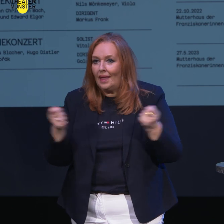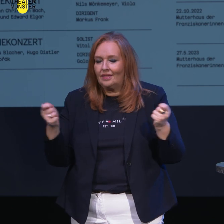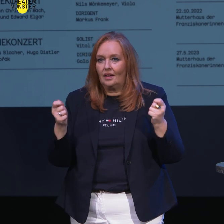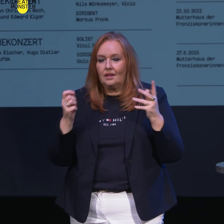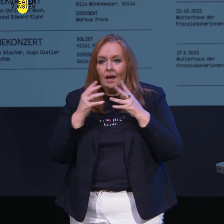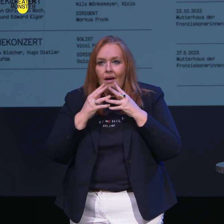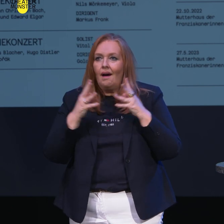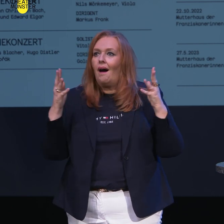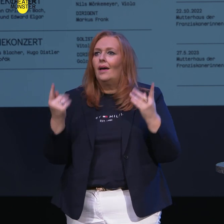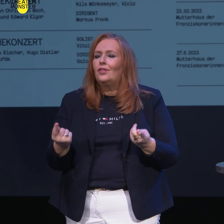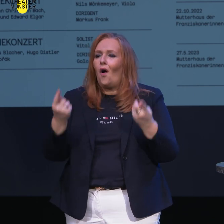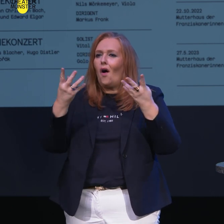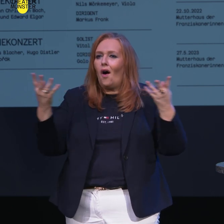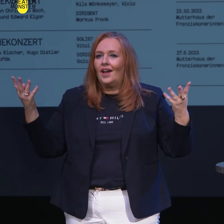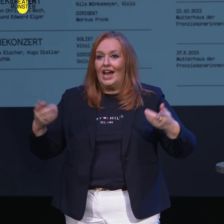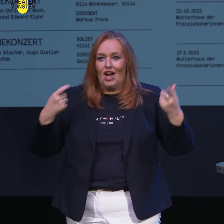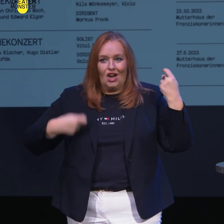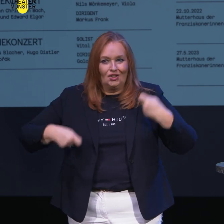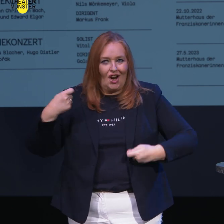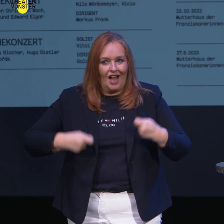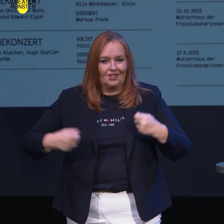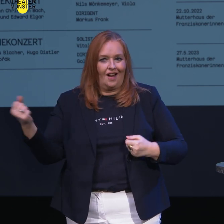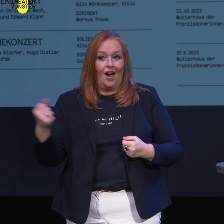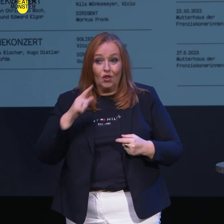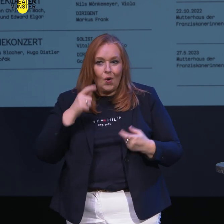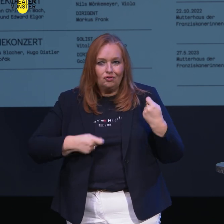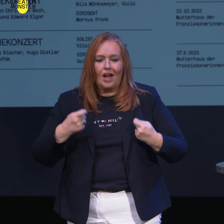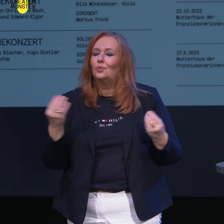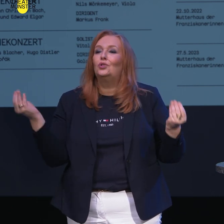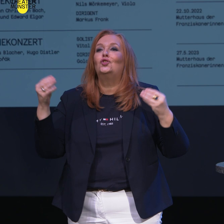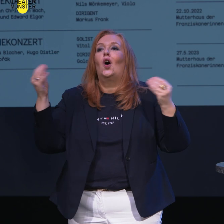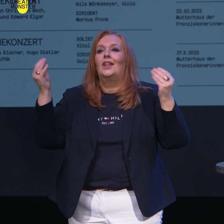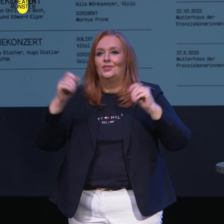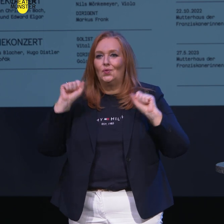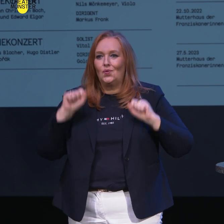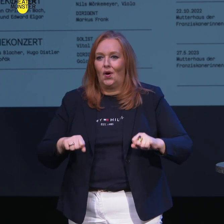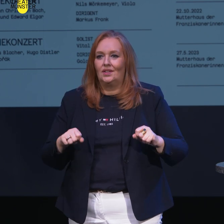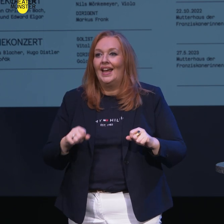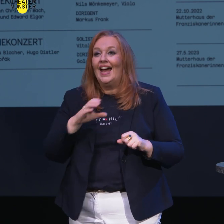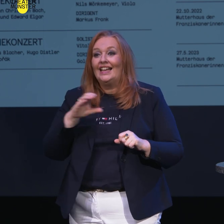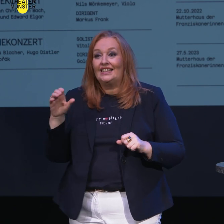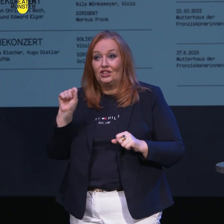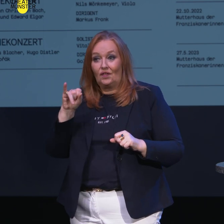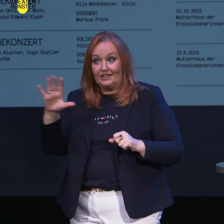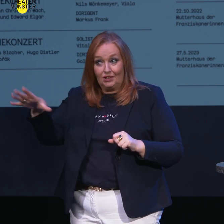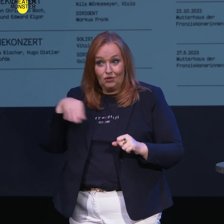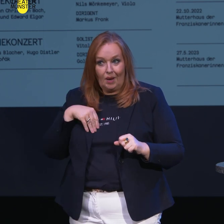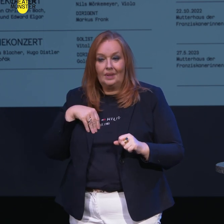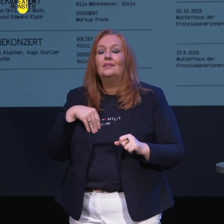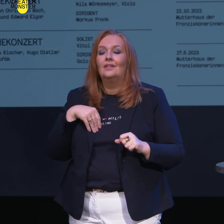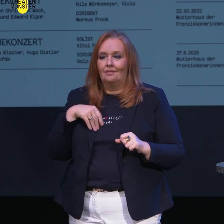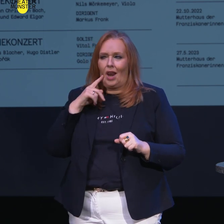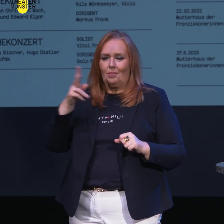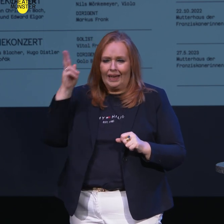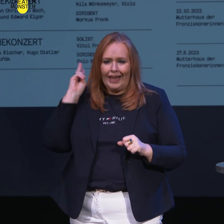Horizonte, es verlangt dem Schlagzeuger weit mehr ab, als nur Schlagzeug zu spielen und mit Christoph Sietzen bin ich der festen Überzeugung, genau den